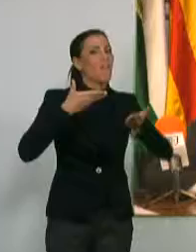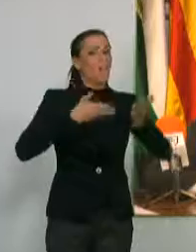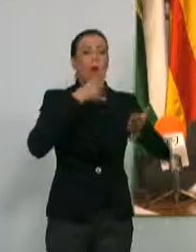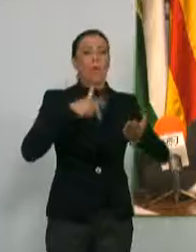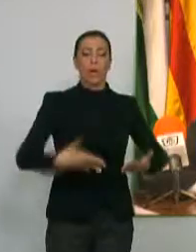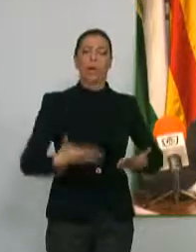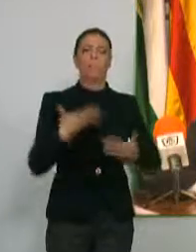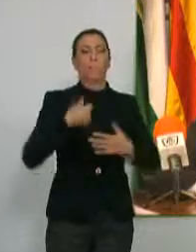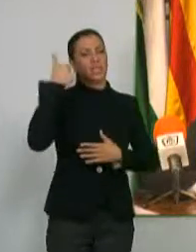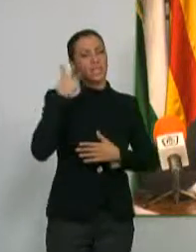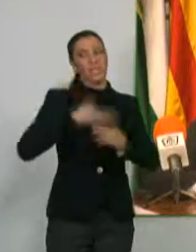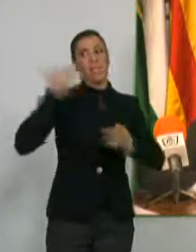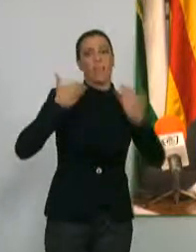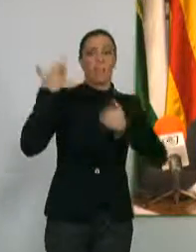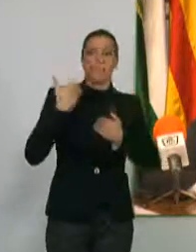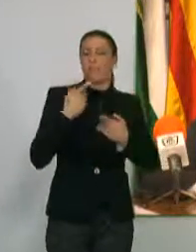en época de restricciones.